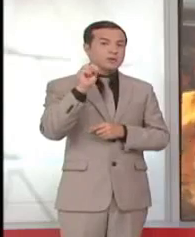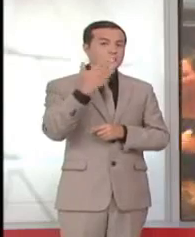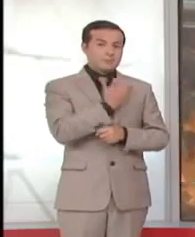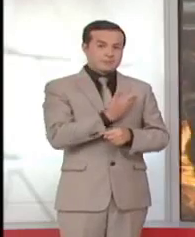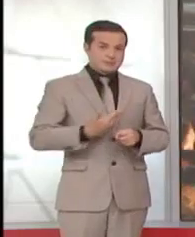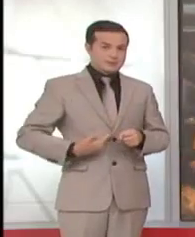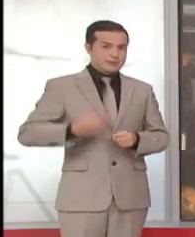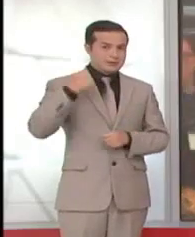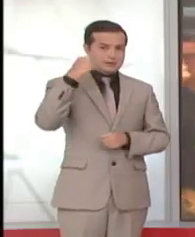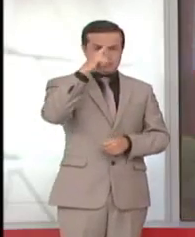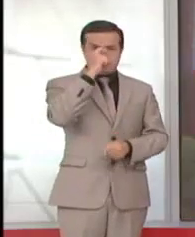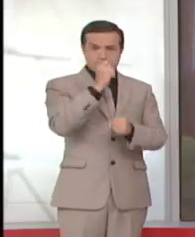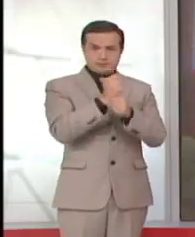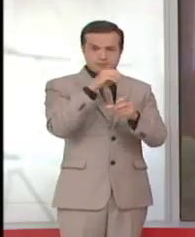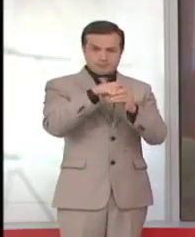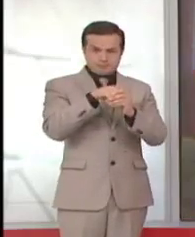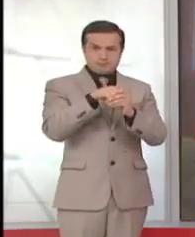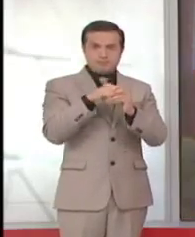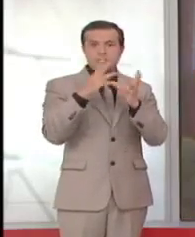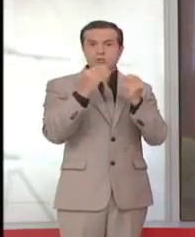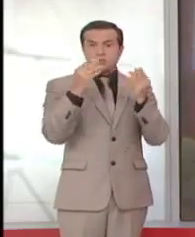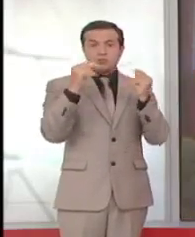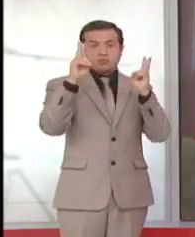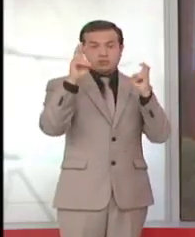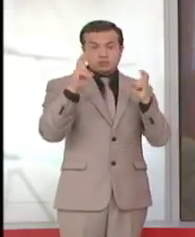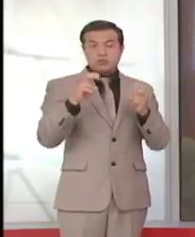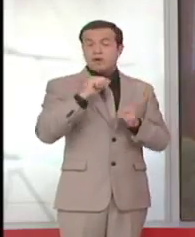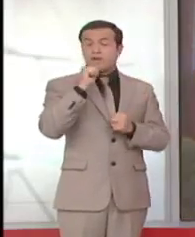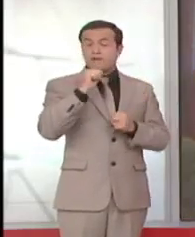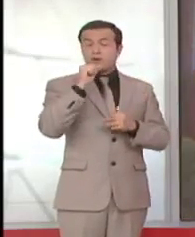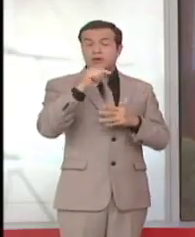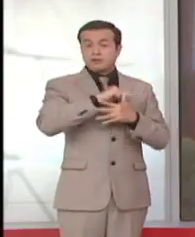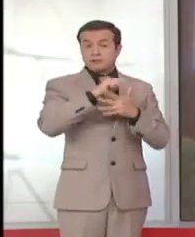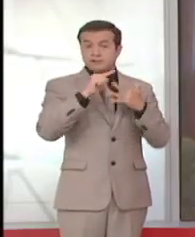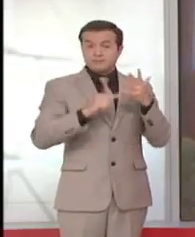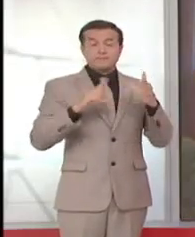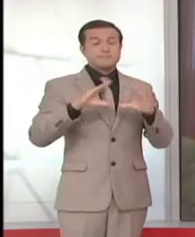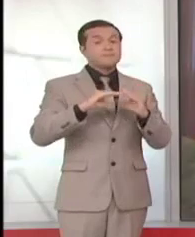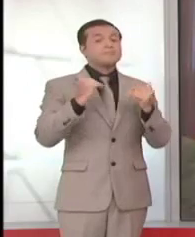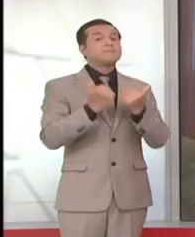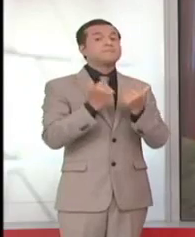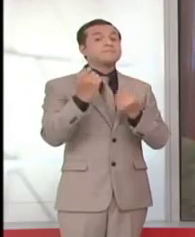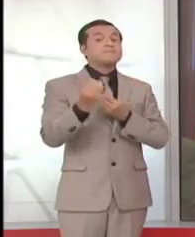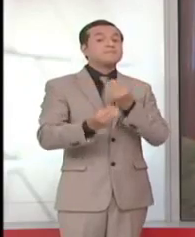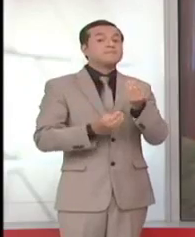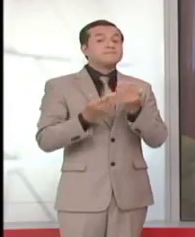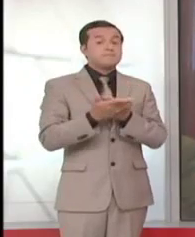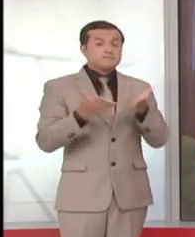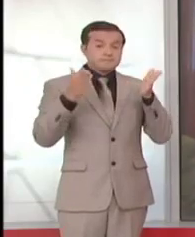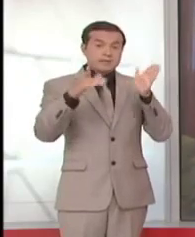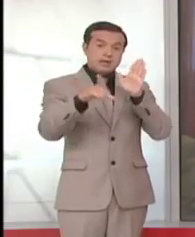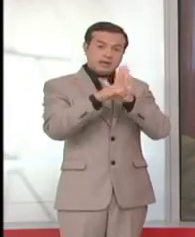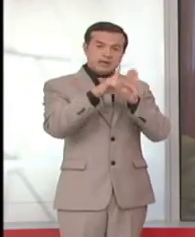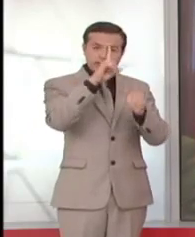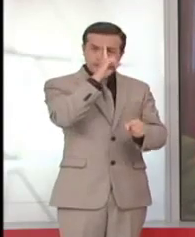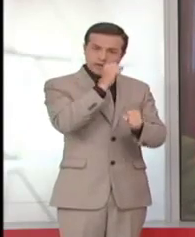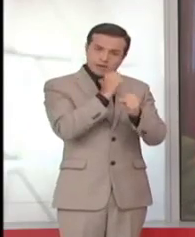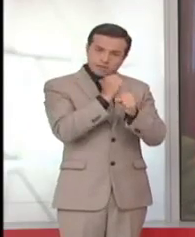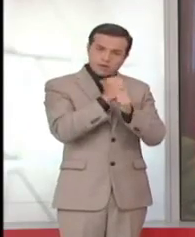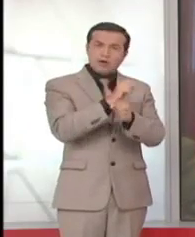de los Trabajadores. Hay una serie de pendientes de la comisión que tienen que ver con el Código del Trabajo, con reformas laborales que